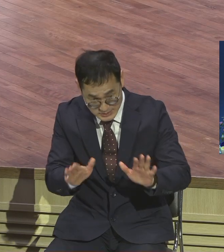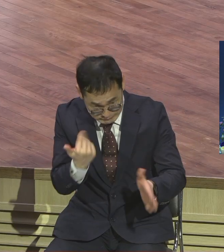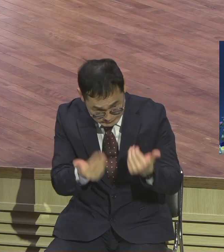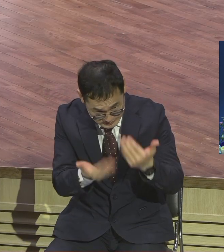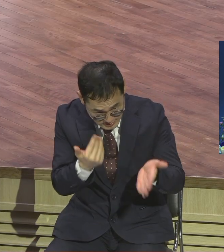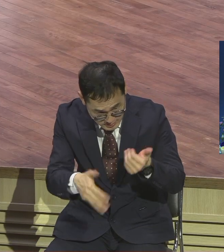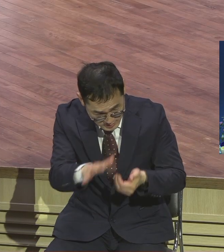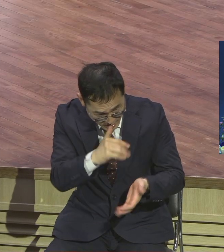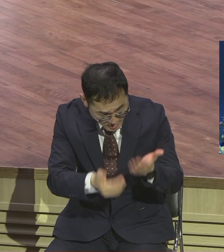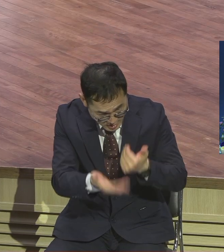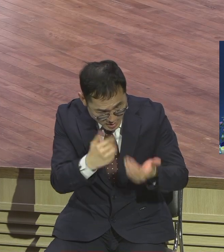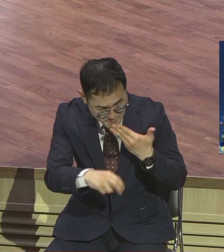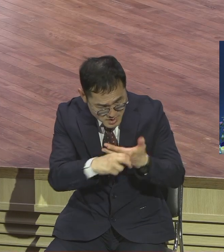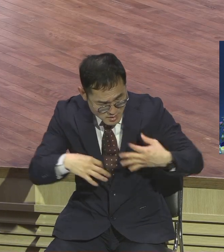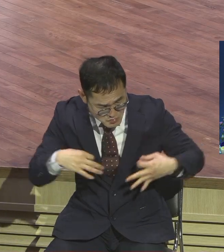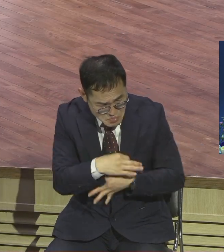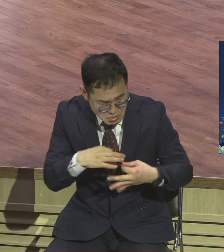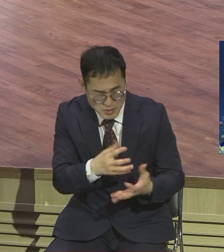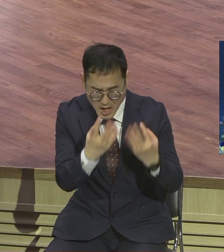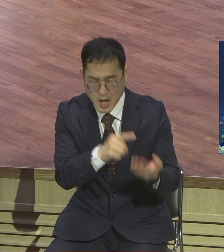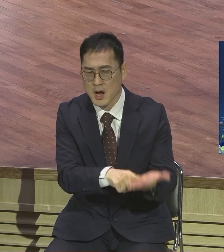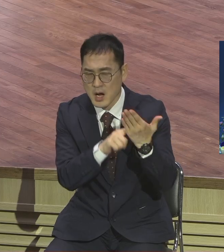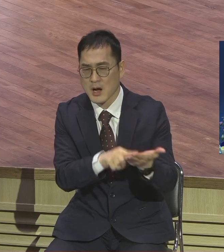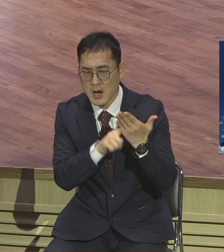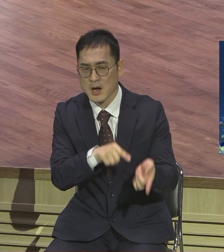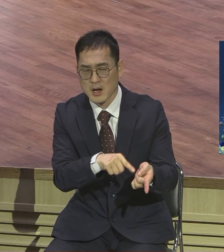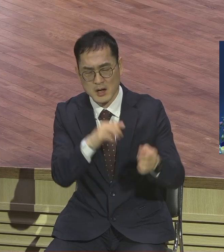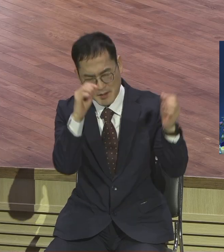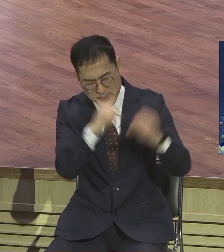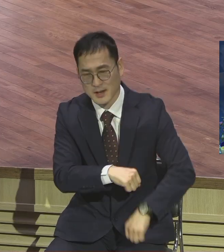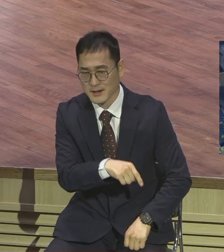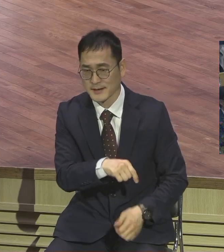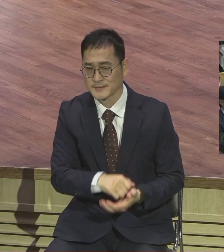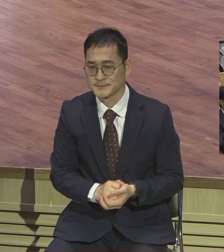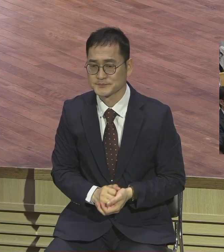여러분은 참 축복된 현장에 있음을 인정하시기 바랍니다